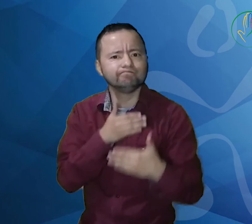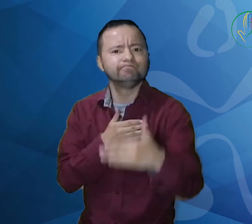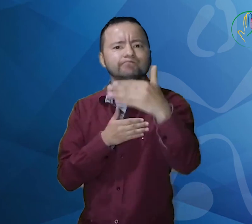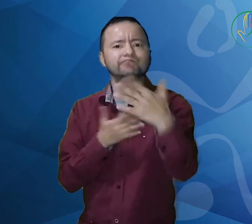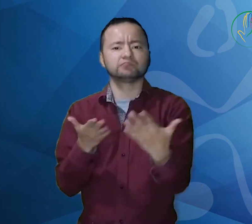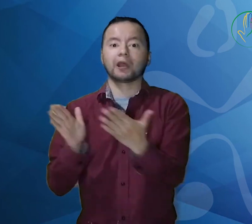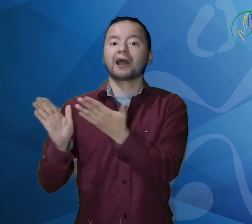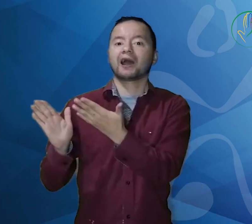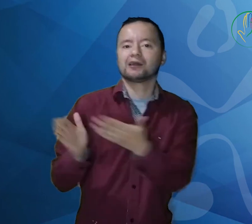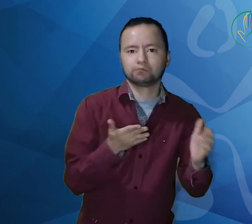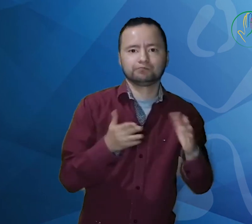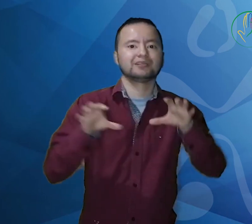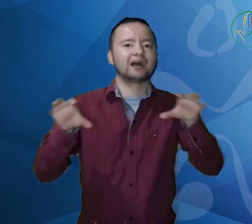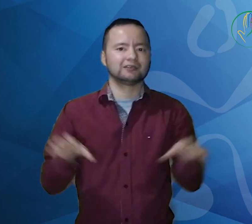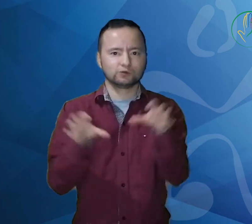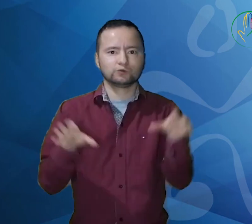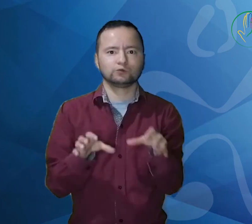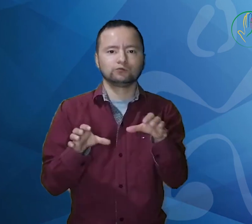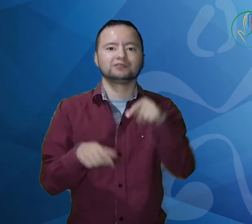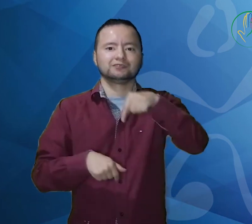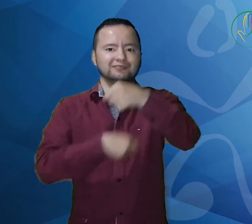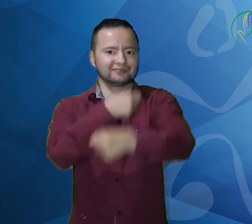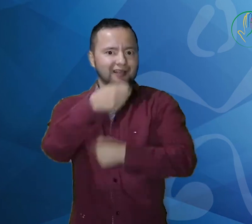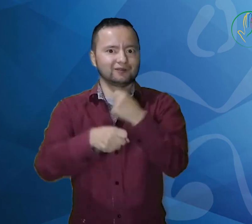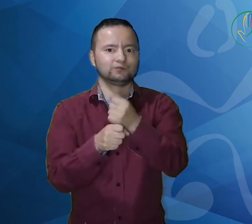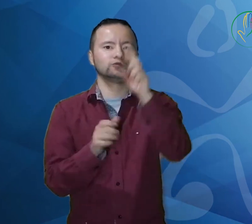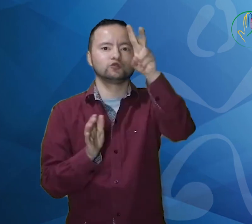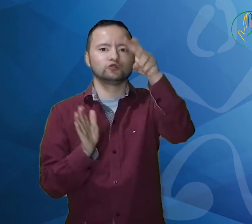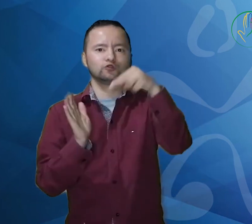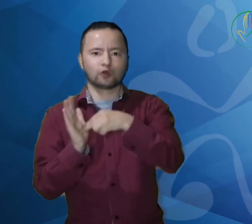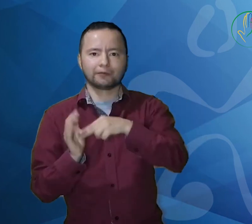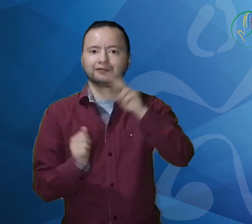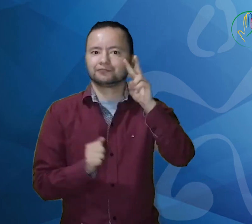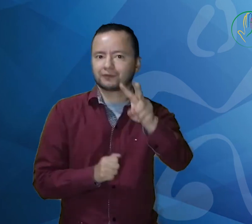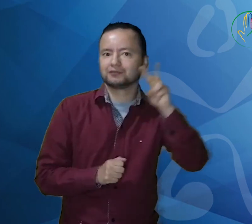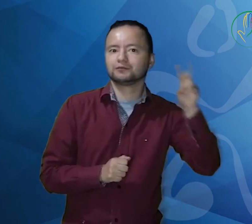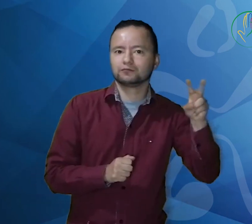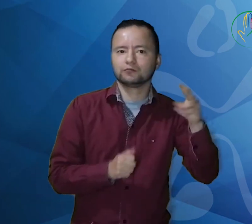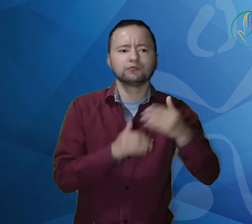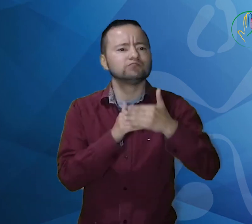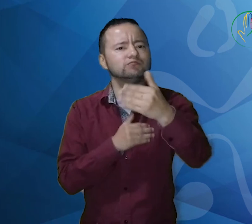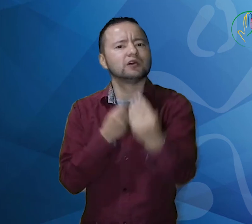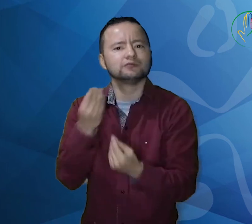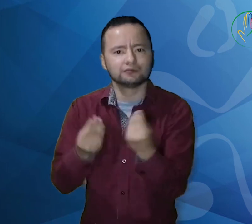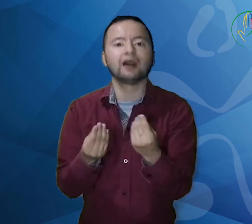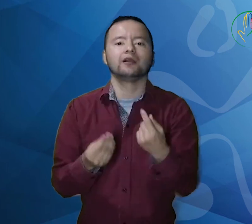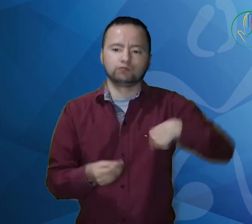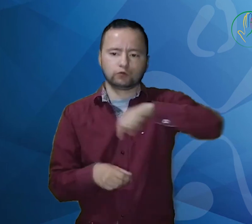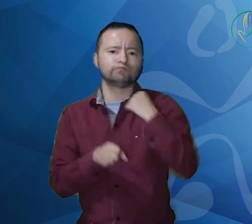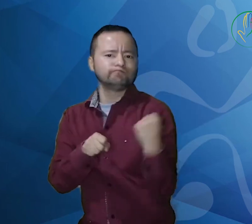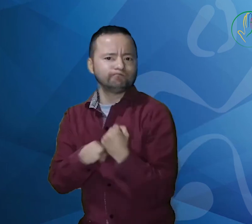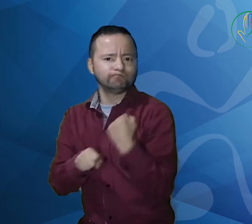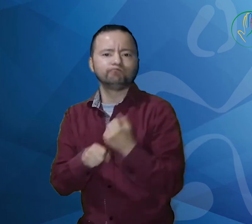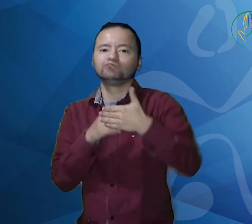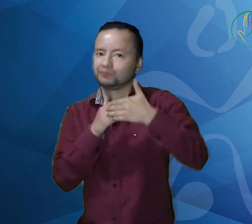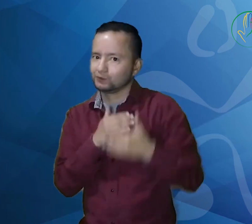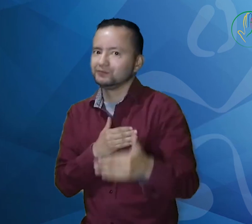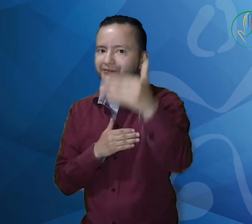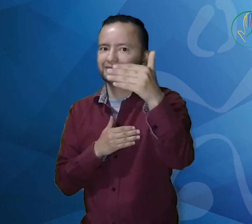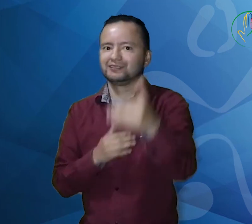FENASCOL para construir juntos y planear las actividades que se llevarán a cabo este año 2022. Es nuestro compromiso trabajar